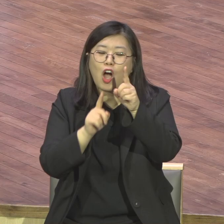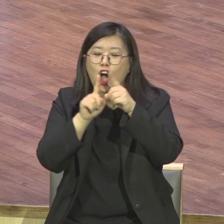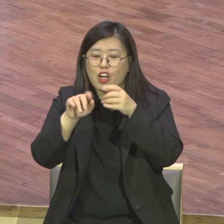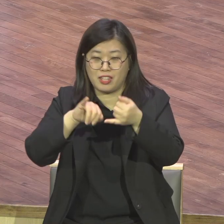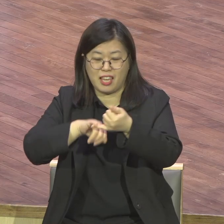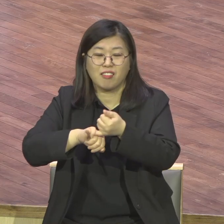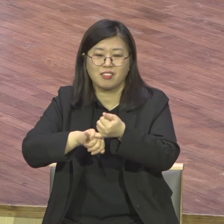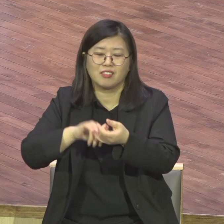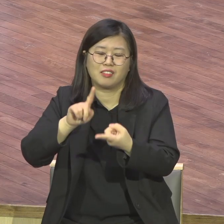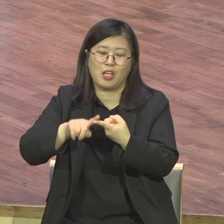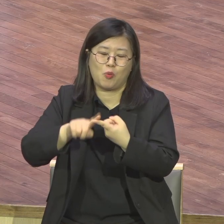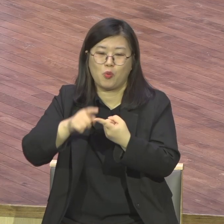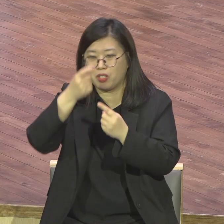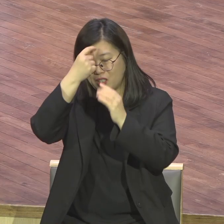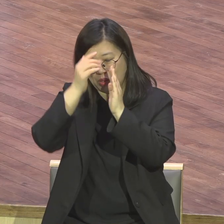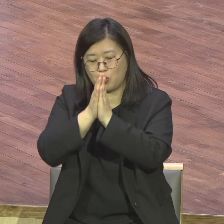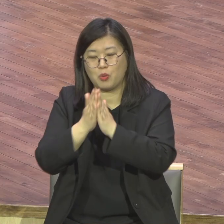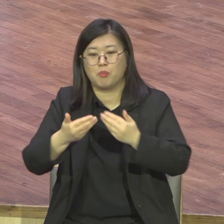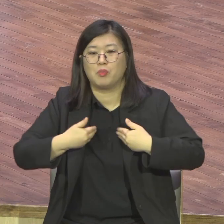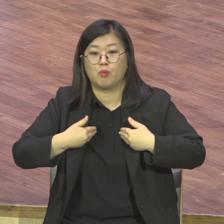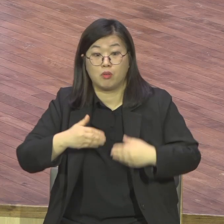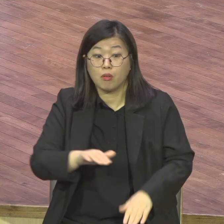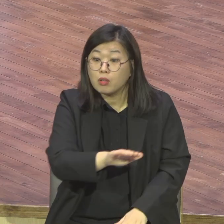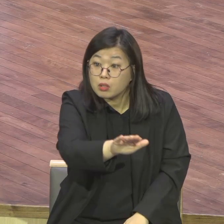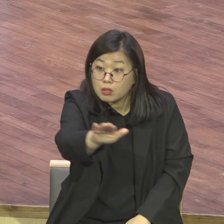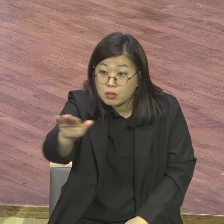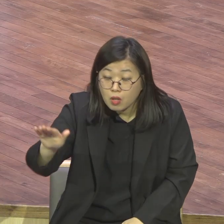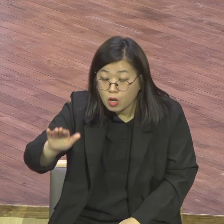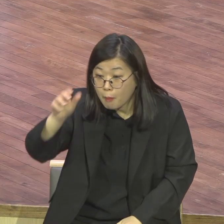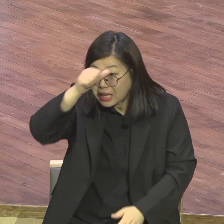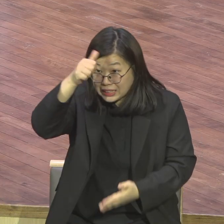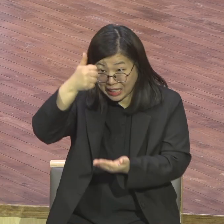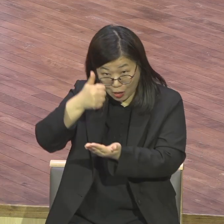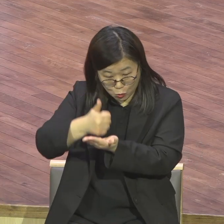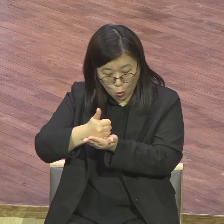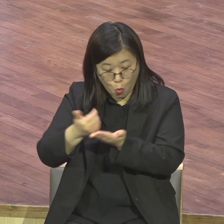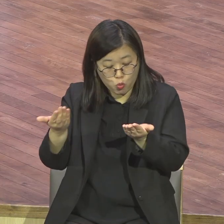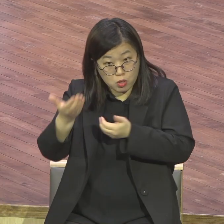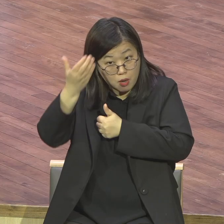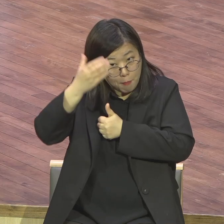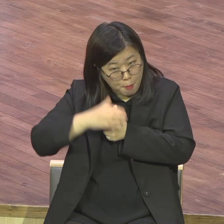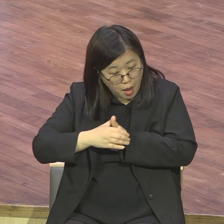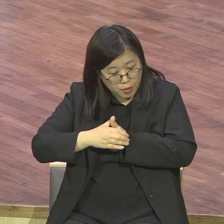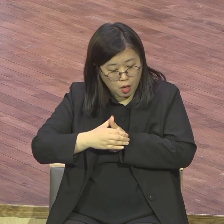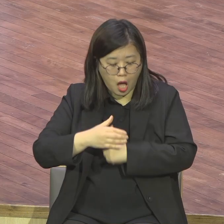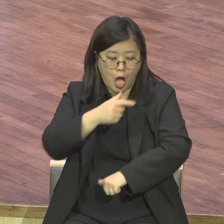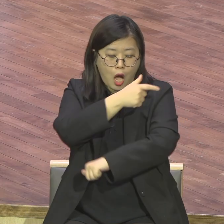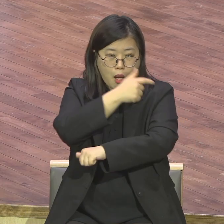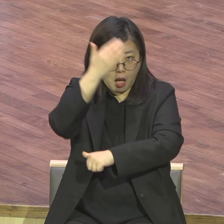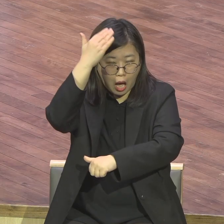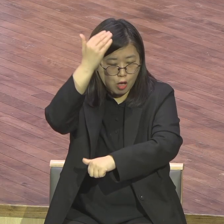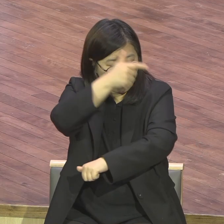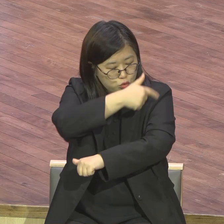이 여러분이 장로가 됐다 이 근사한 집사 이 중직자다 영향력 큽니다